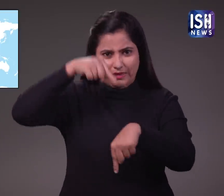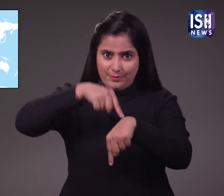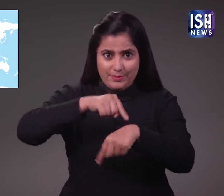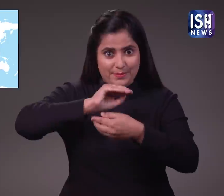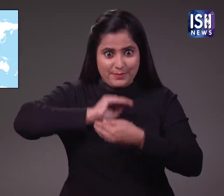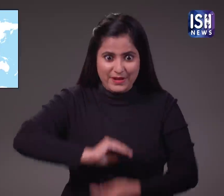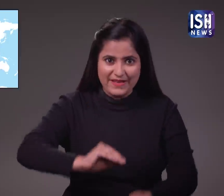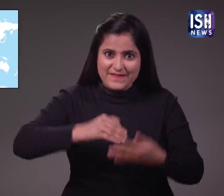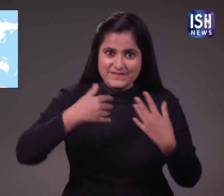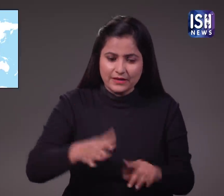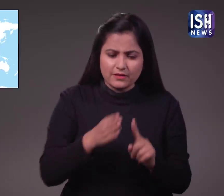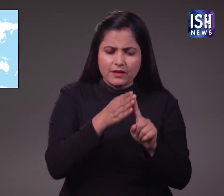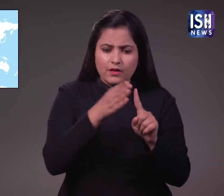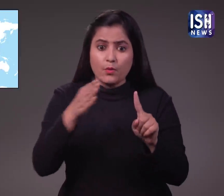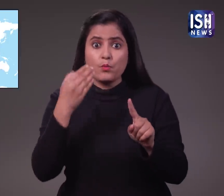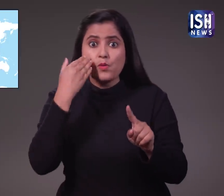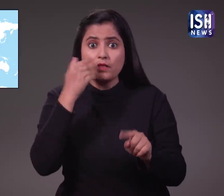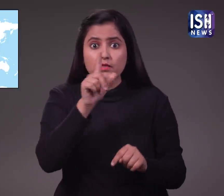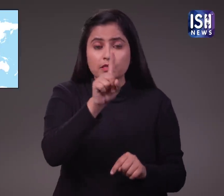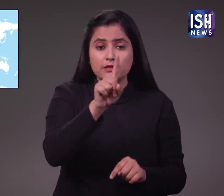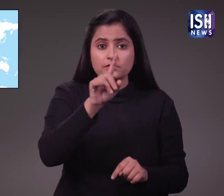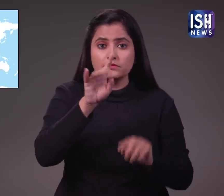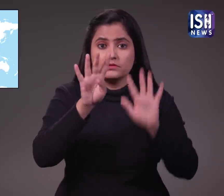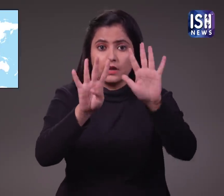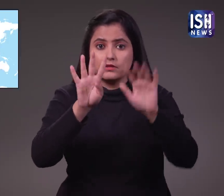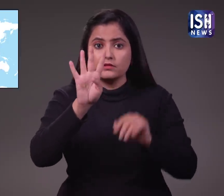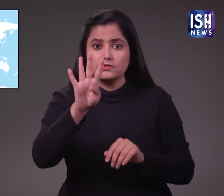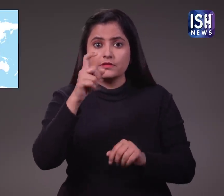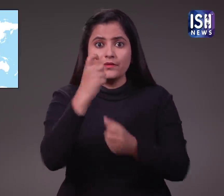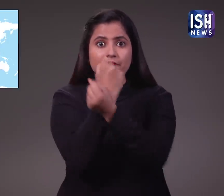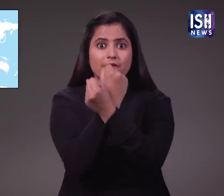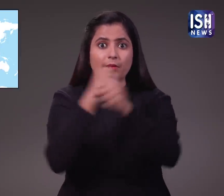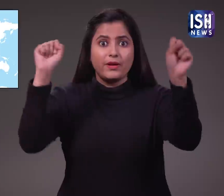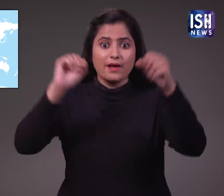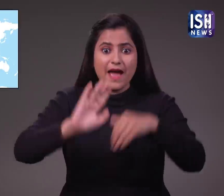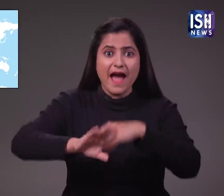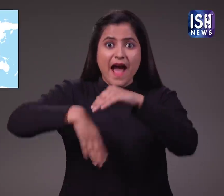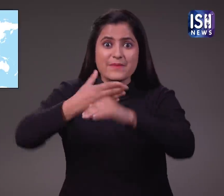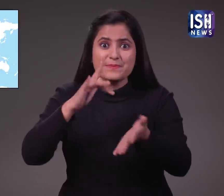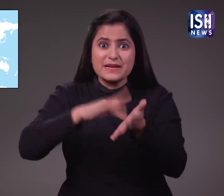1947 में भारत की स्वतन्दता के बाद यह शेत्र अब बांगला देश में है